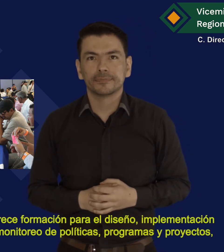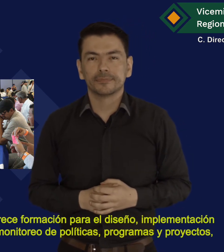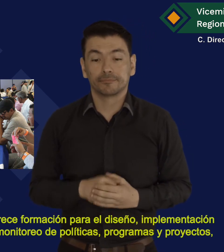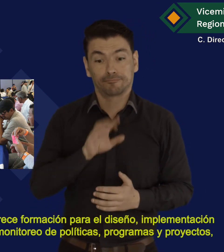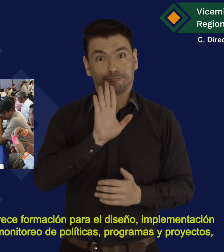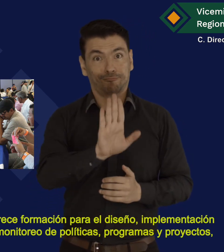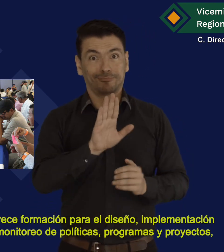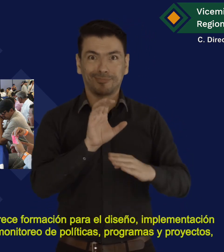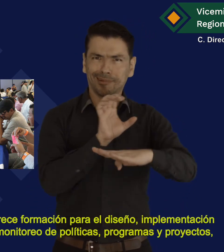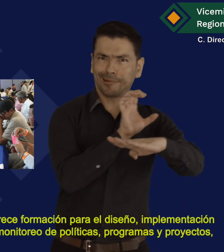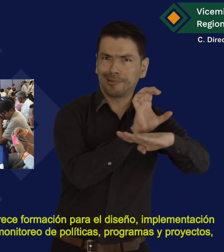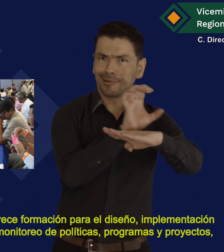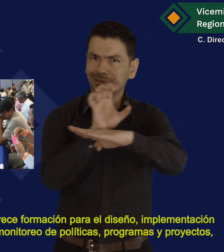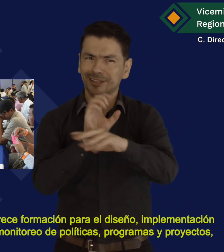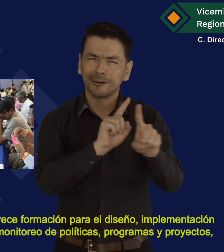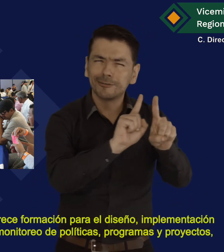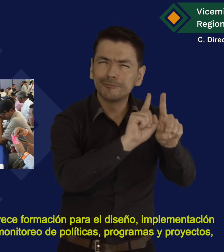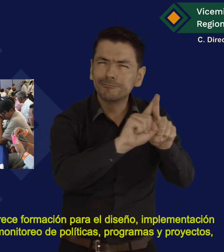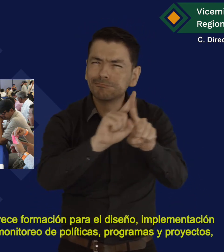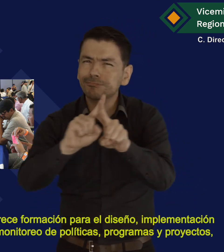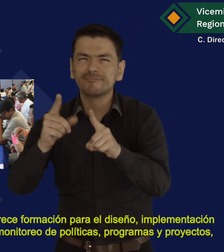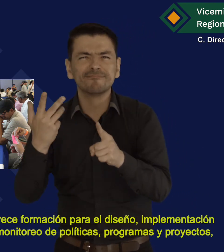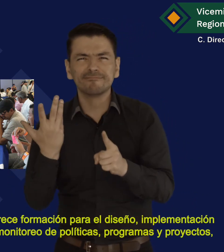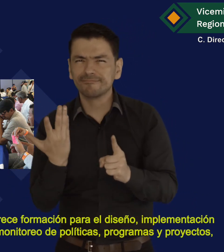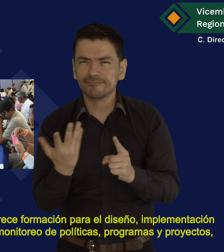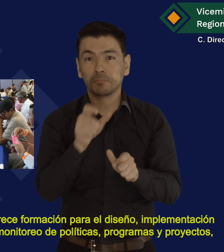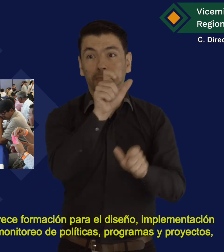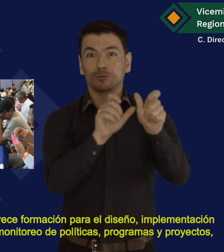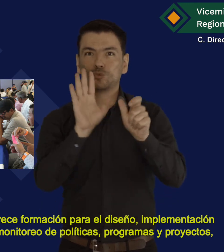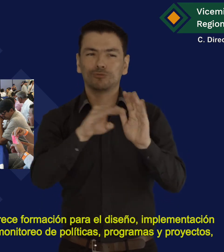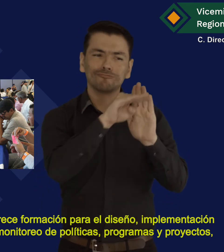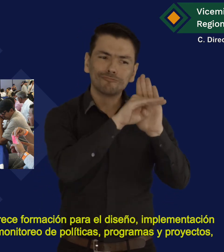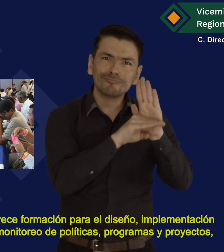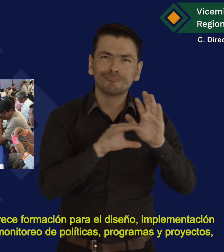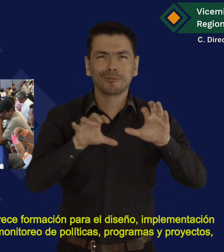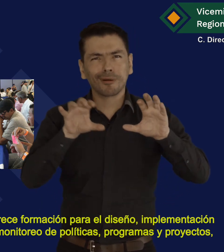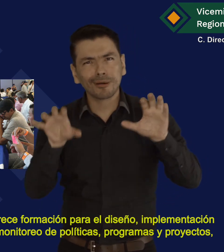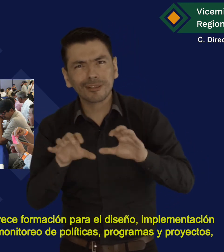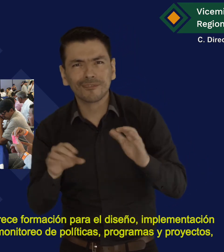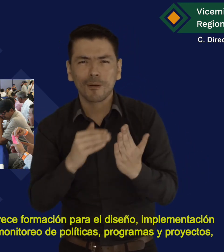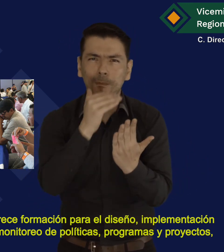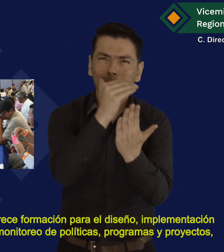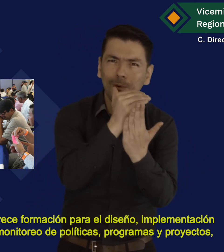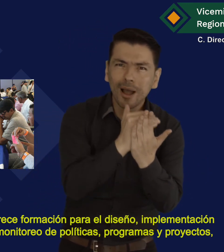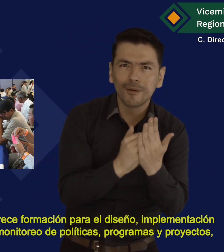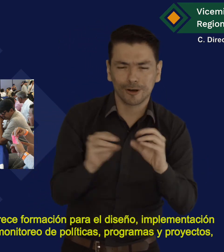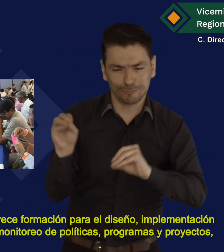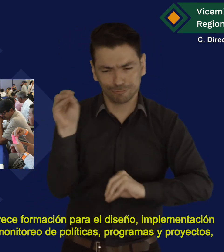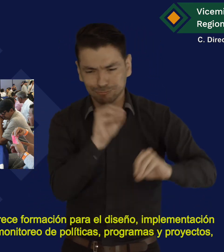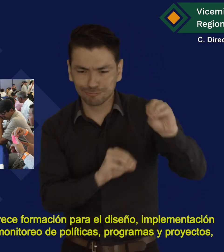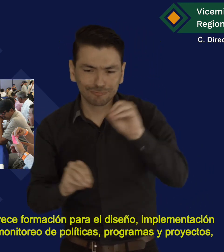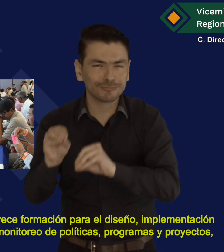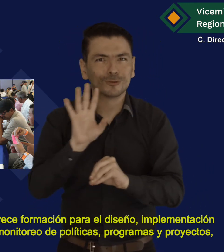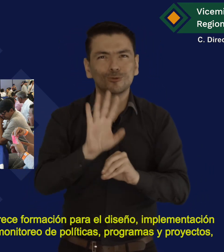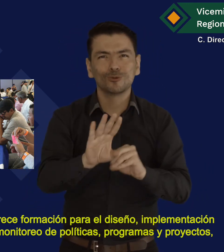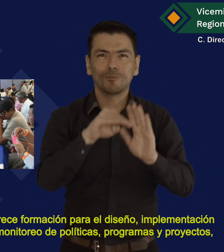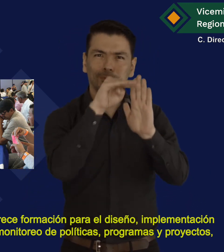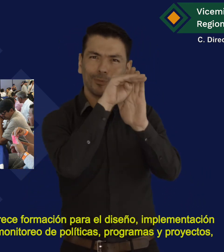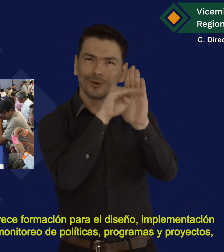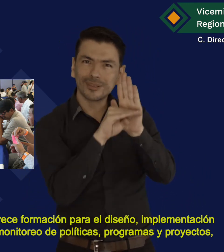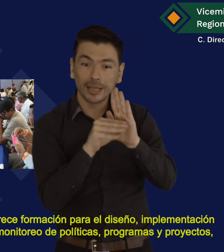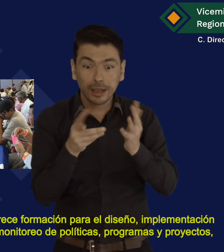Ofrece formación para el diseño, implementación y monitoreo de políticas, programas